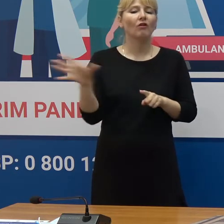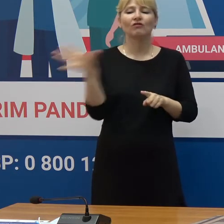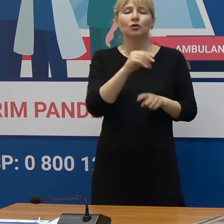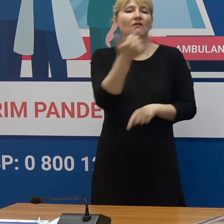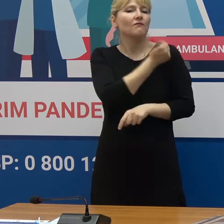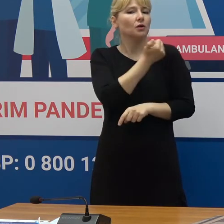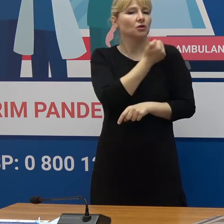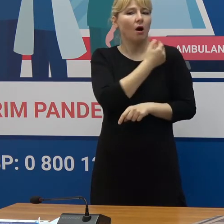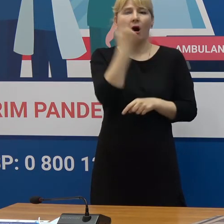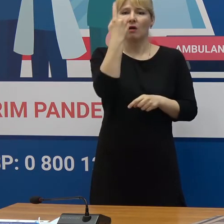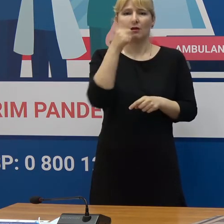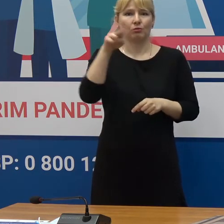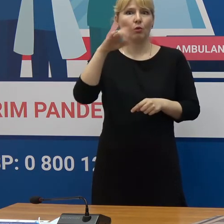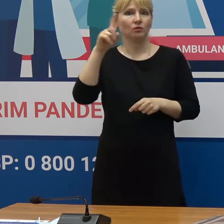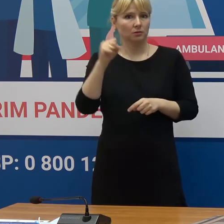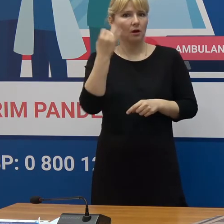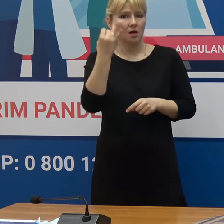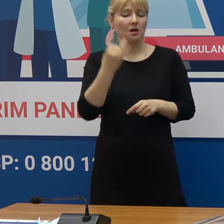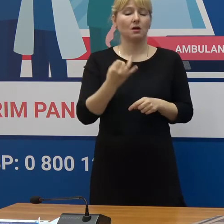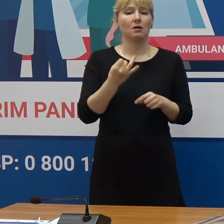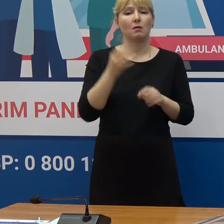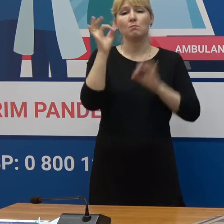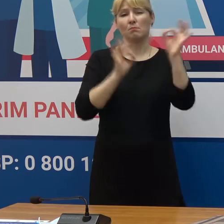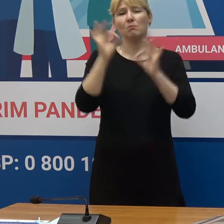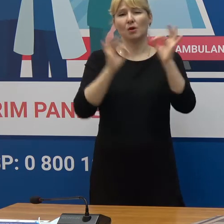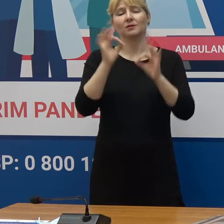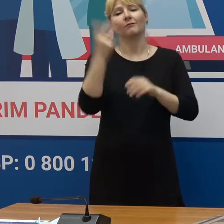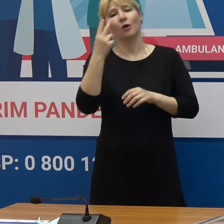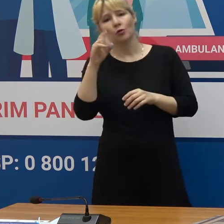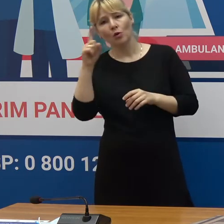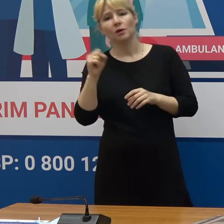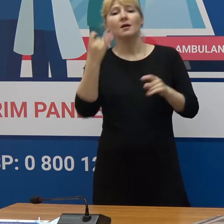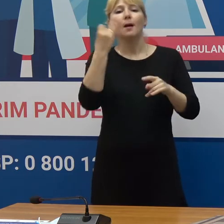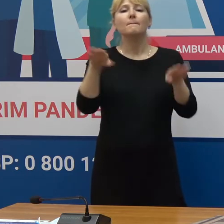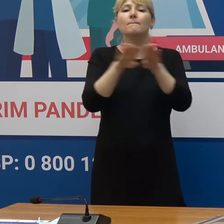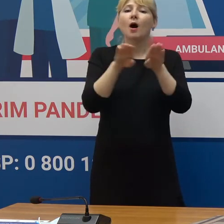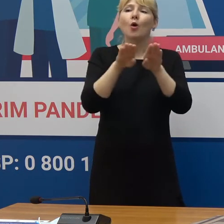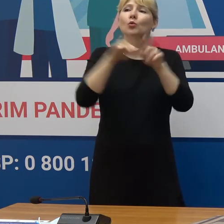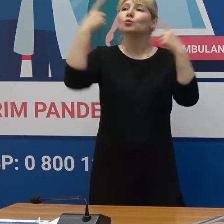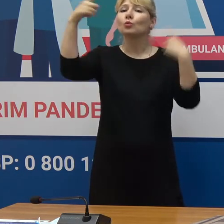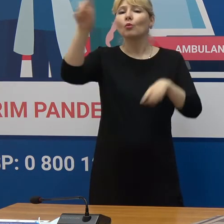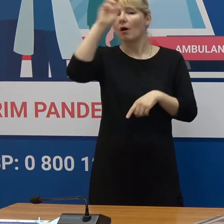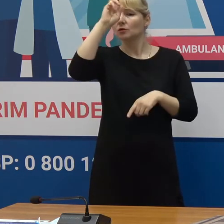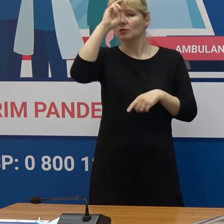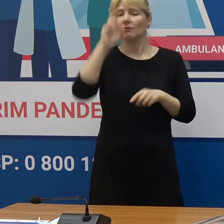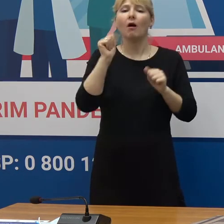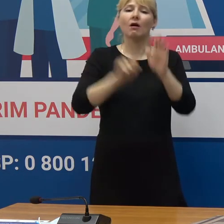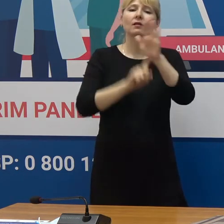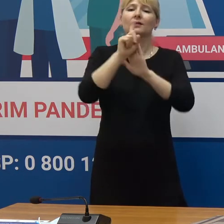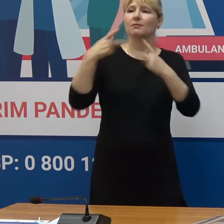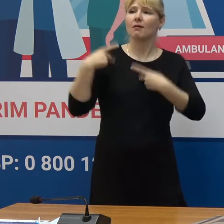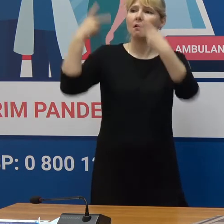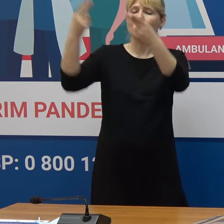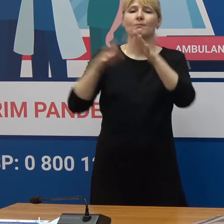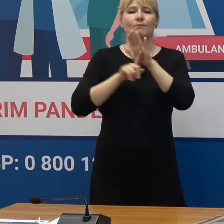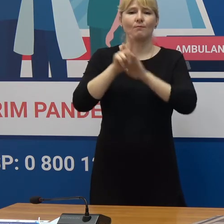cel puțin o doză și rata vaccinării complete în comparație cu țările care și-au început campania de vaccinare în același timp ca și